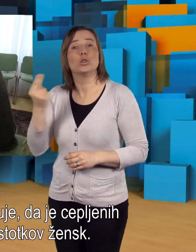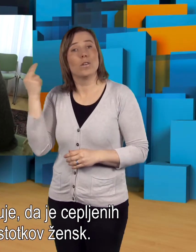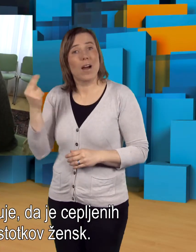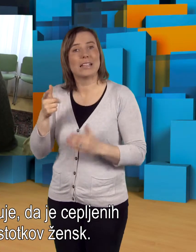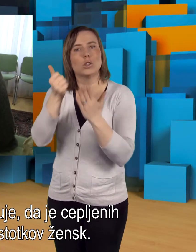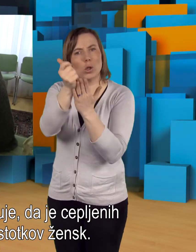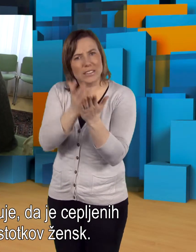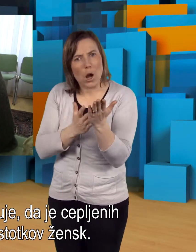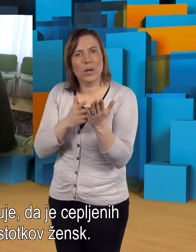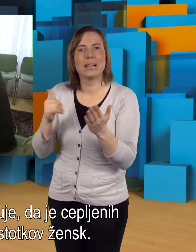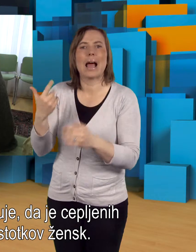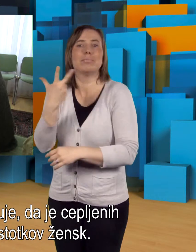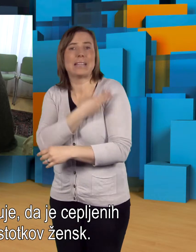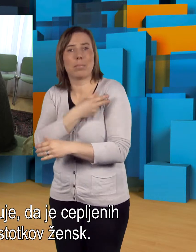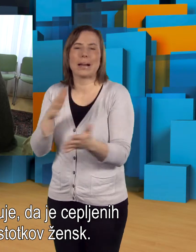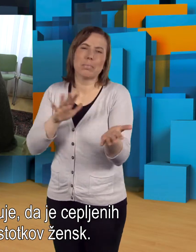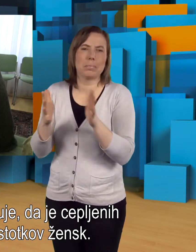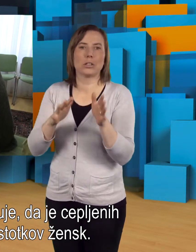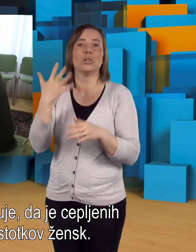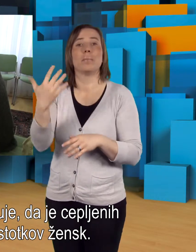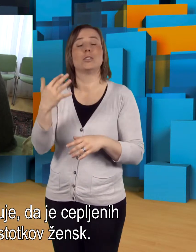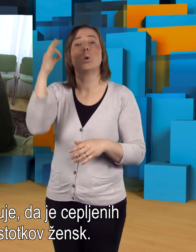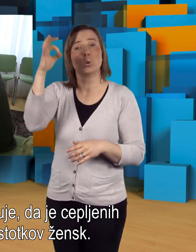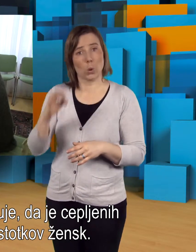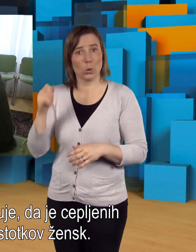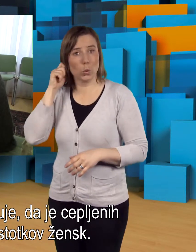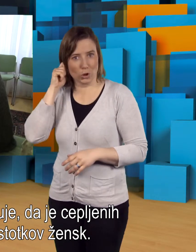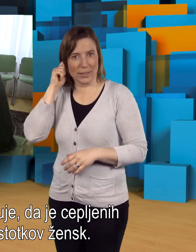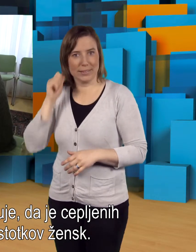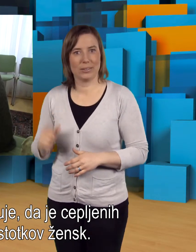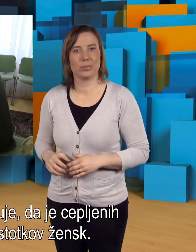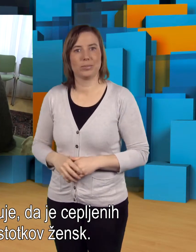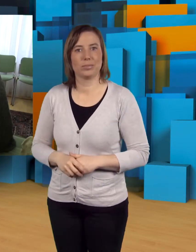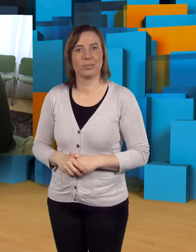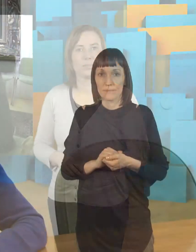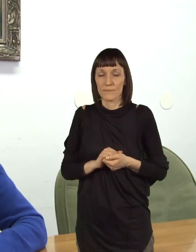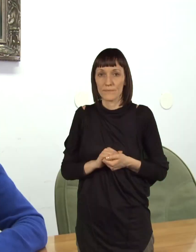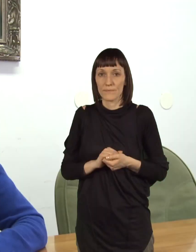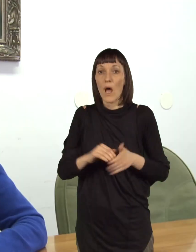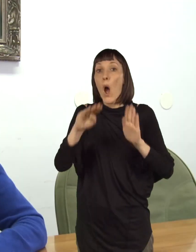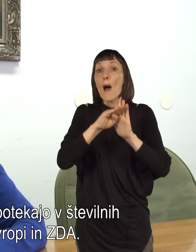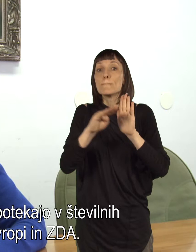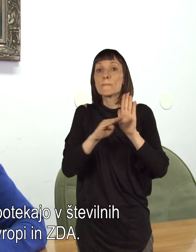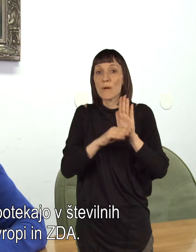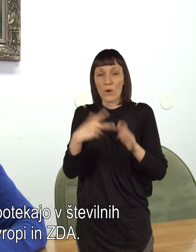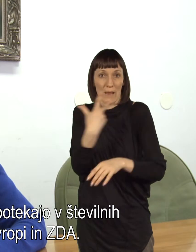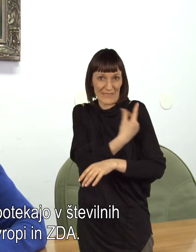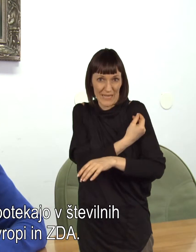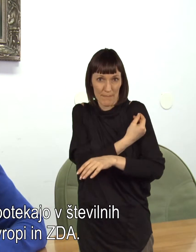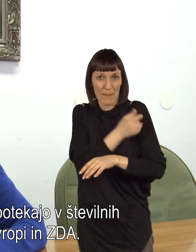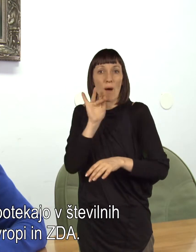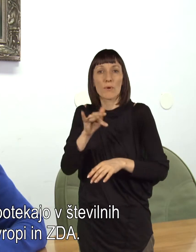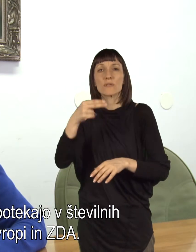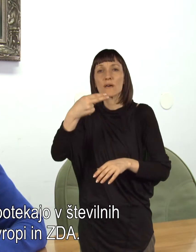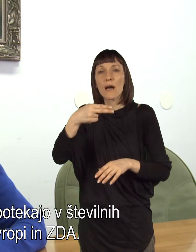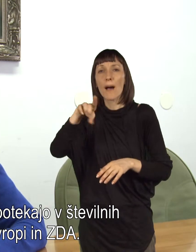V Sloveniji se ocenjuje, da je cepljenih približno 50 odstotkov žensk. Programi cepljenja proti tem